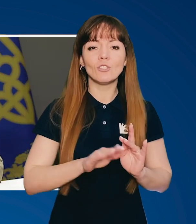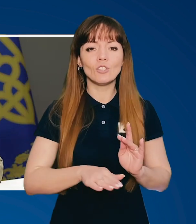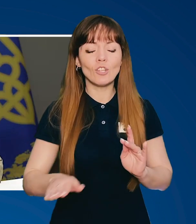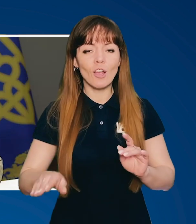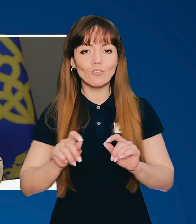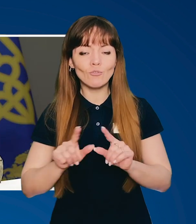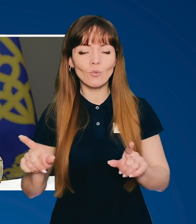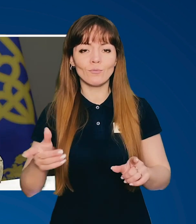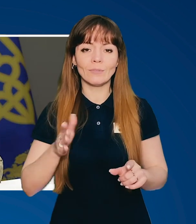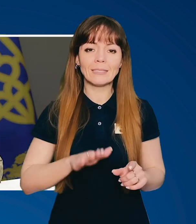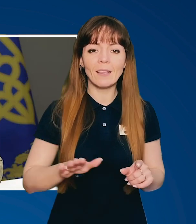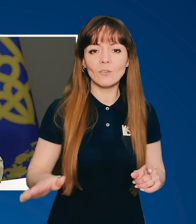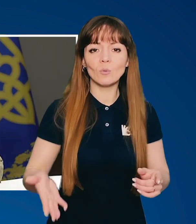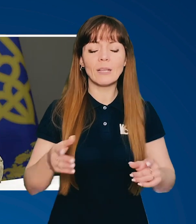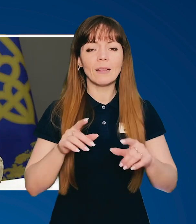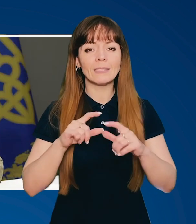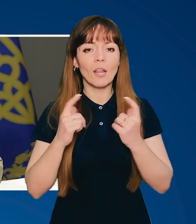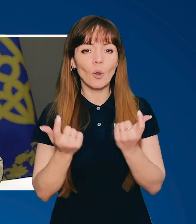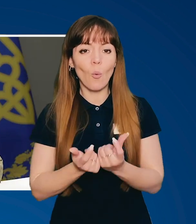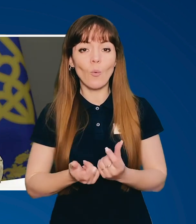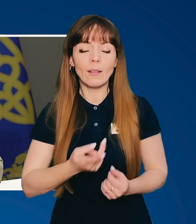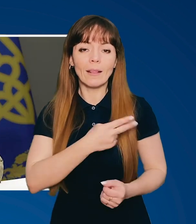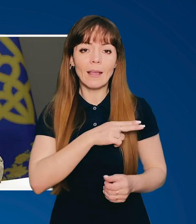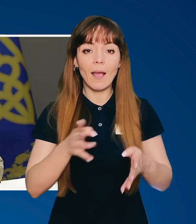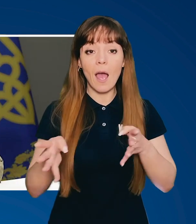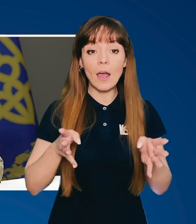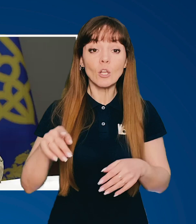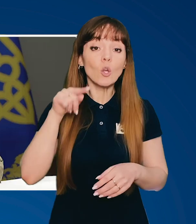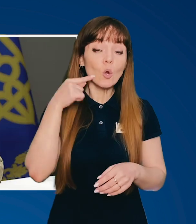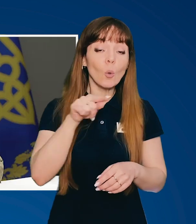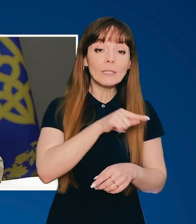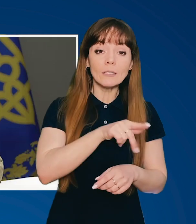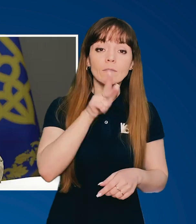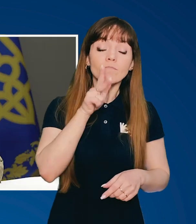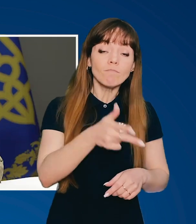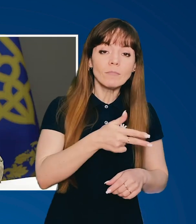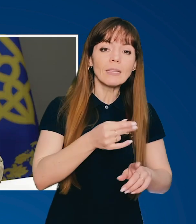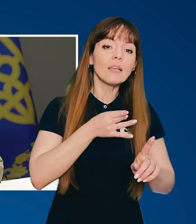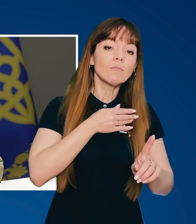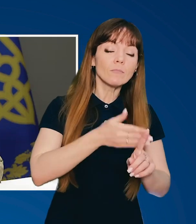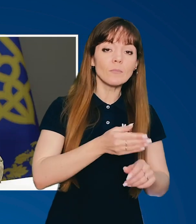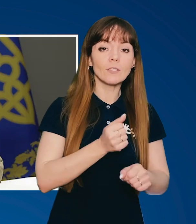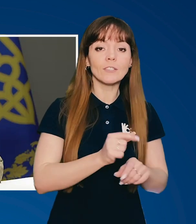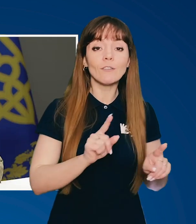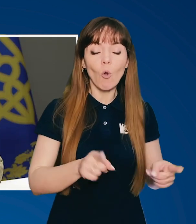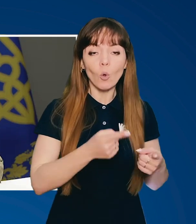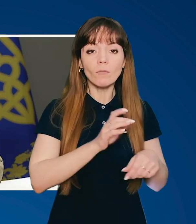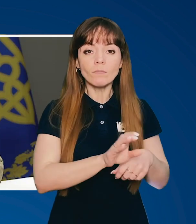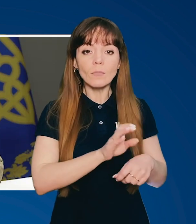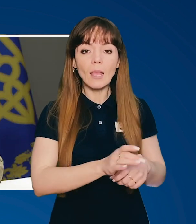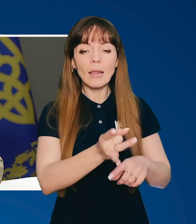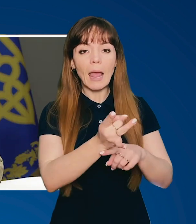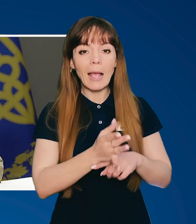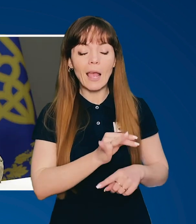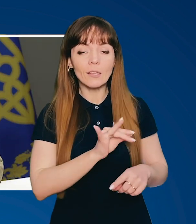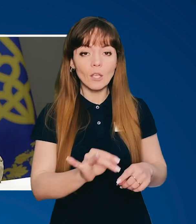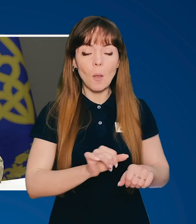дитячі садочки, школи, лікарні, стадіони. Росія весь цей час створювала ракети і бомби, аби